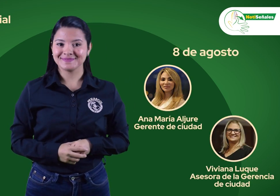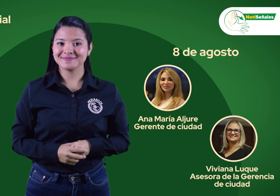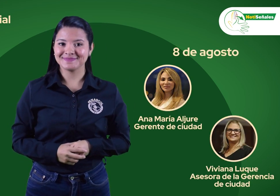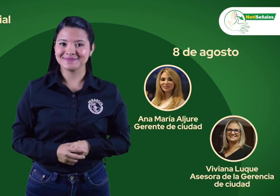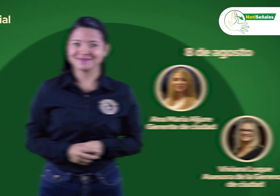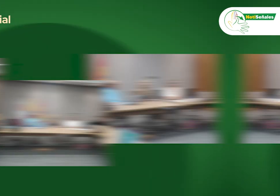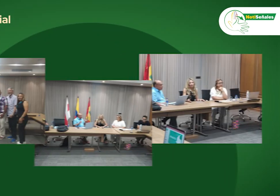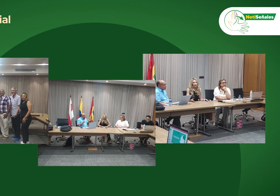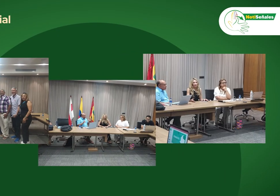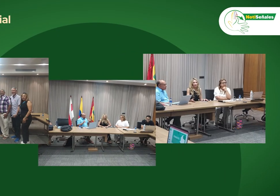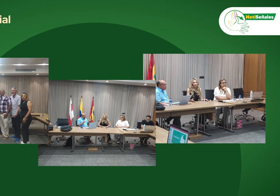Gerencia de Ciudad.